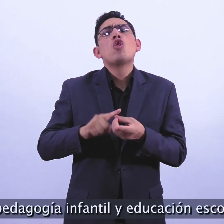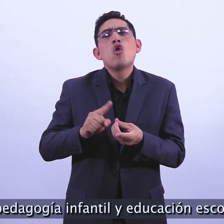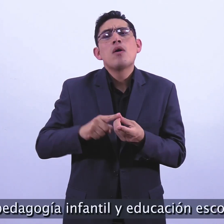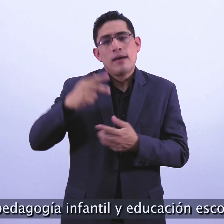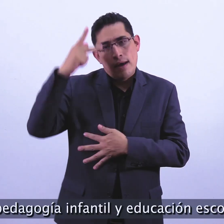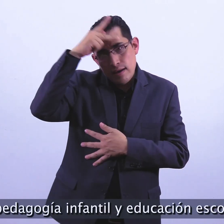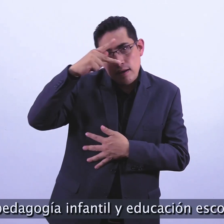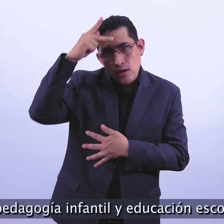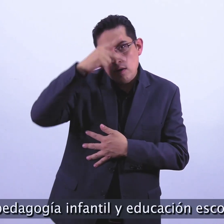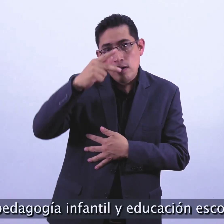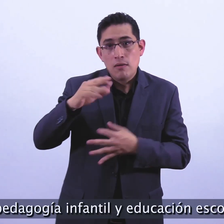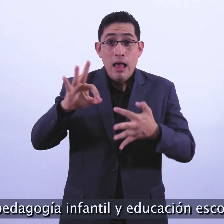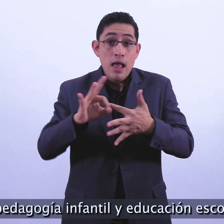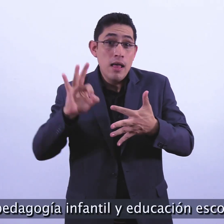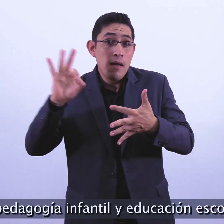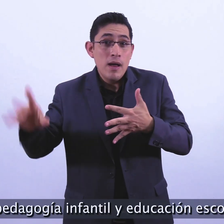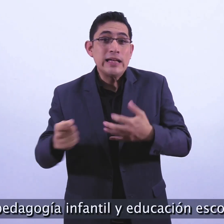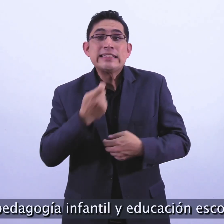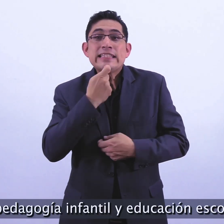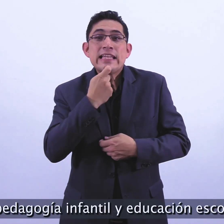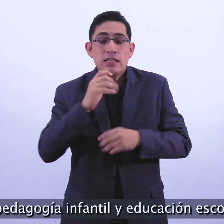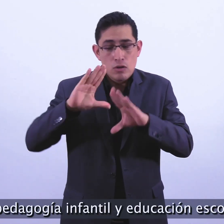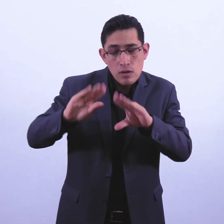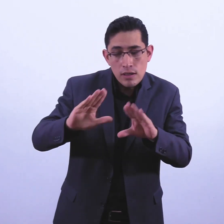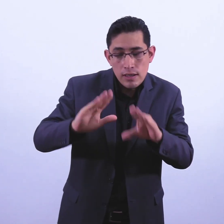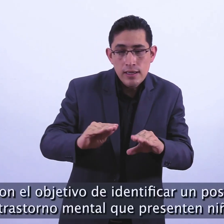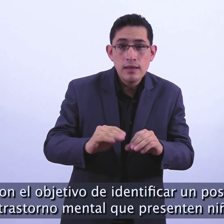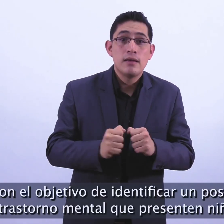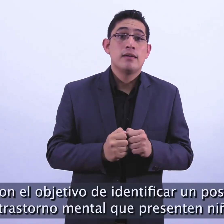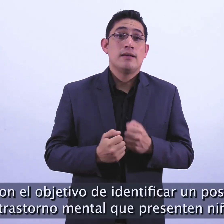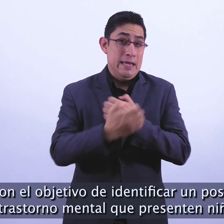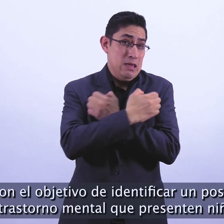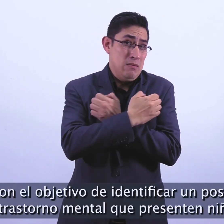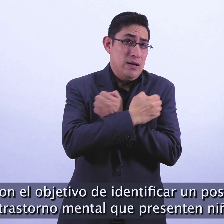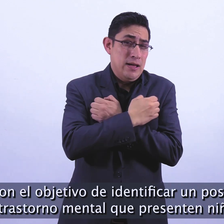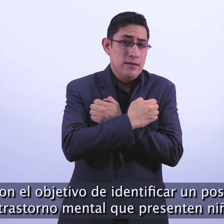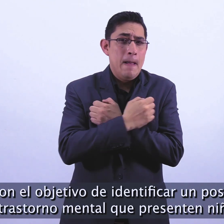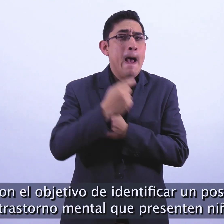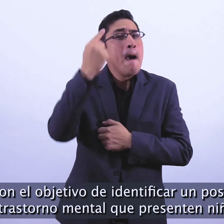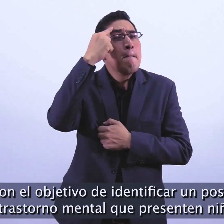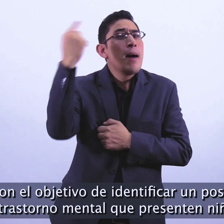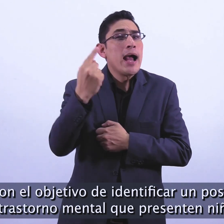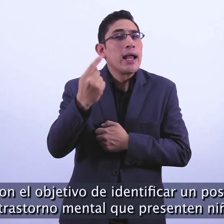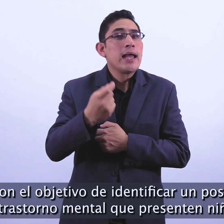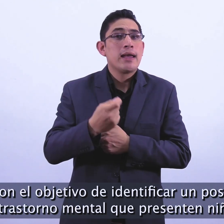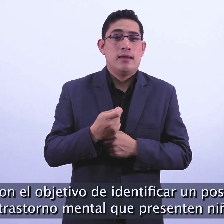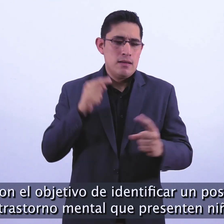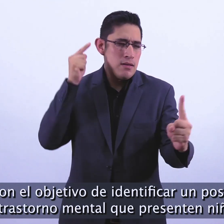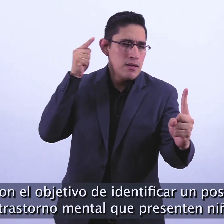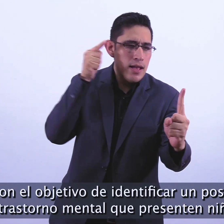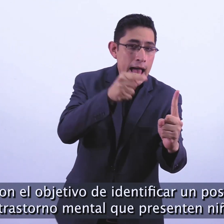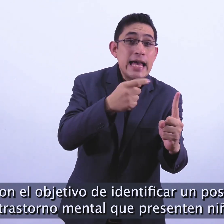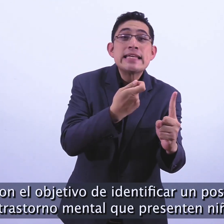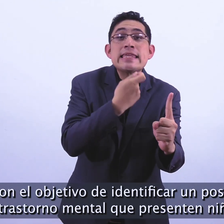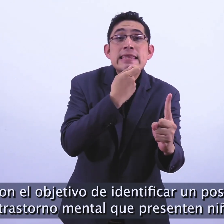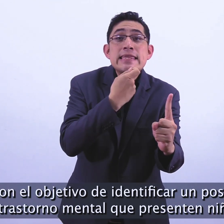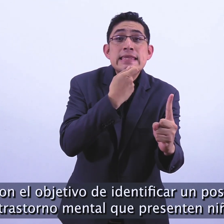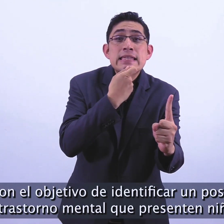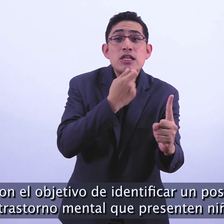Pedagogía Infantil y Educación Escolar, con el objetivo de identificar un posible trastorno mental que presenten